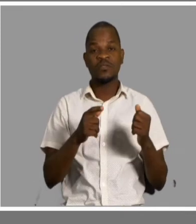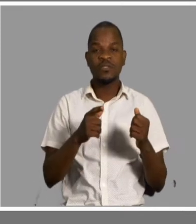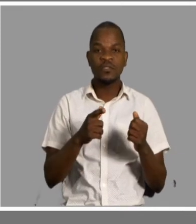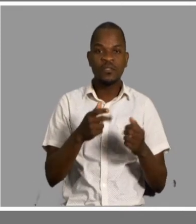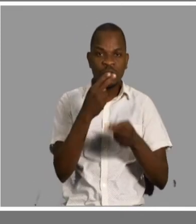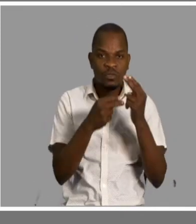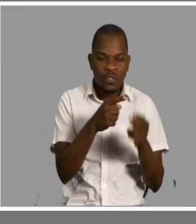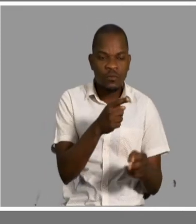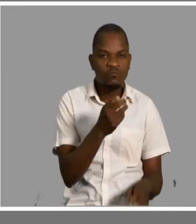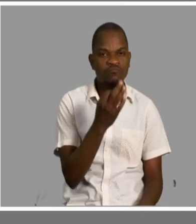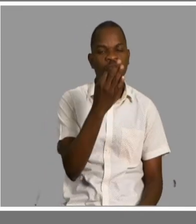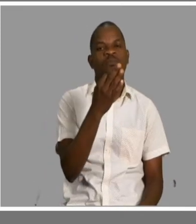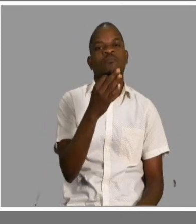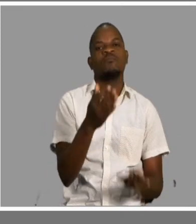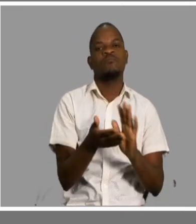para que elas de amanhã possam ser melhores.